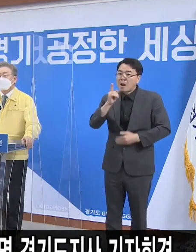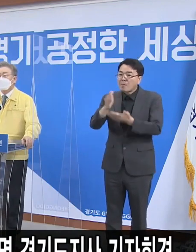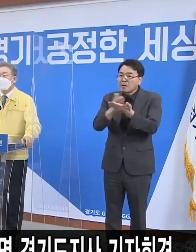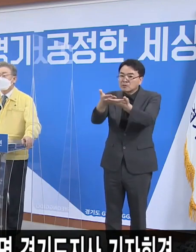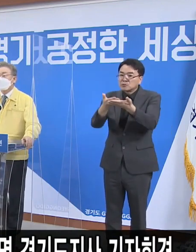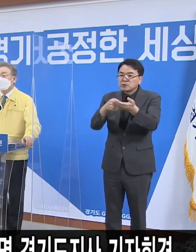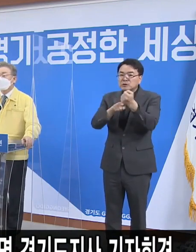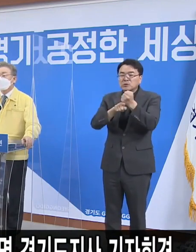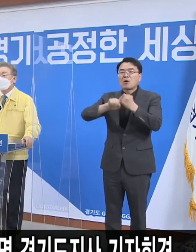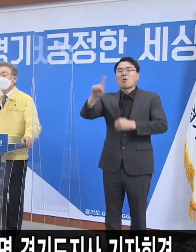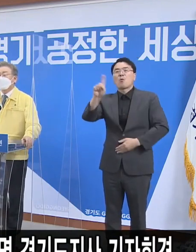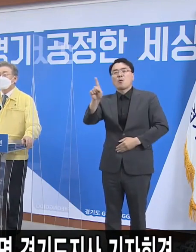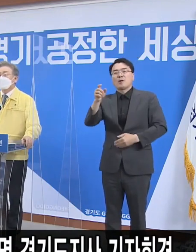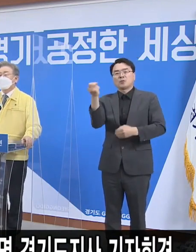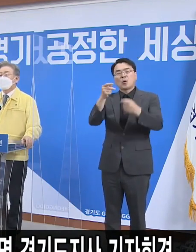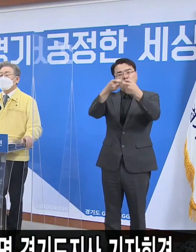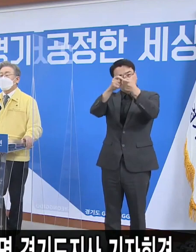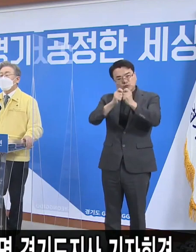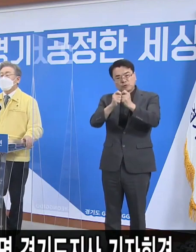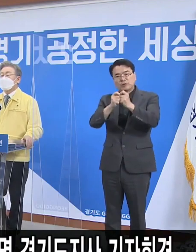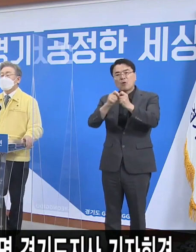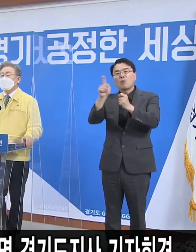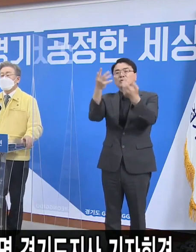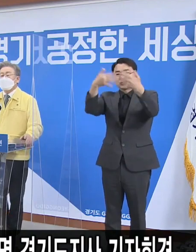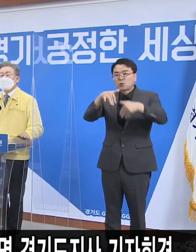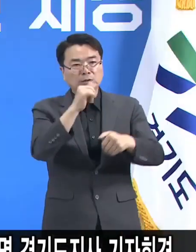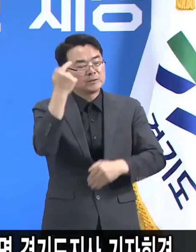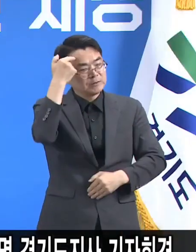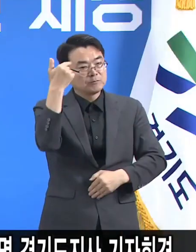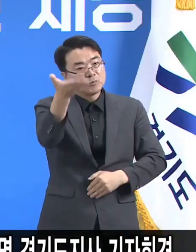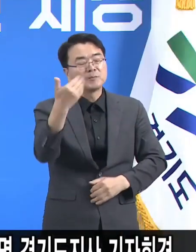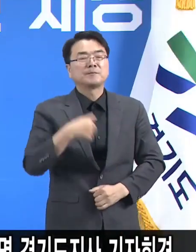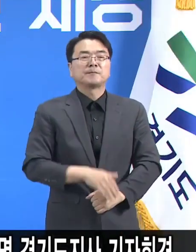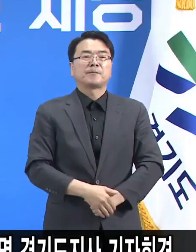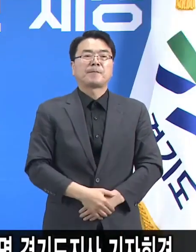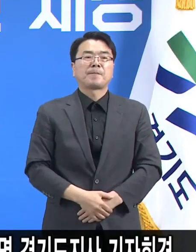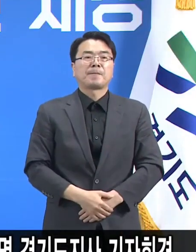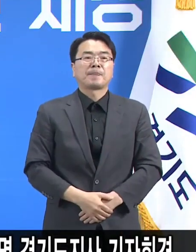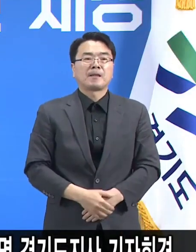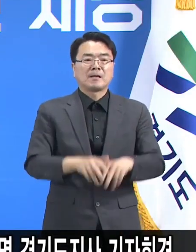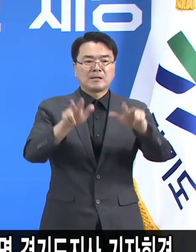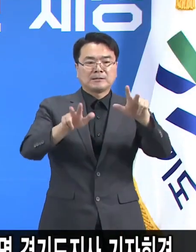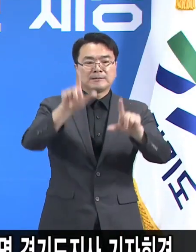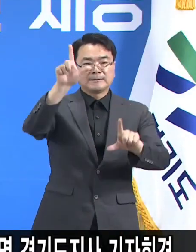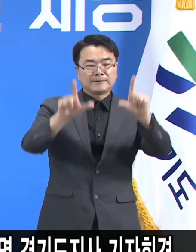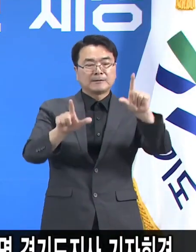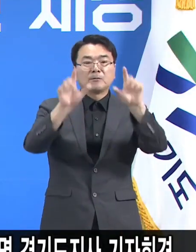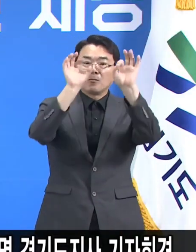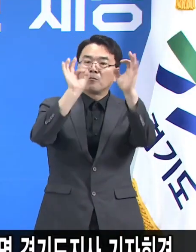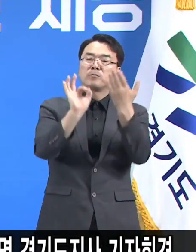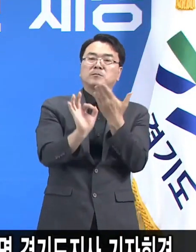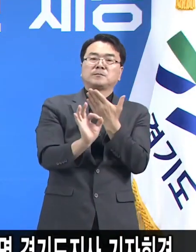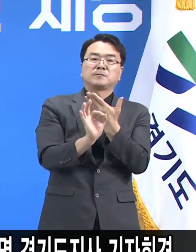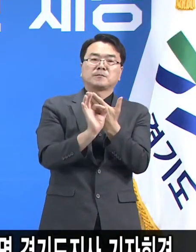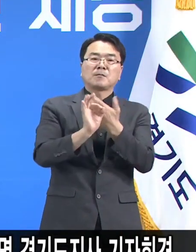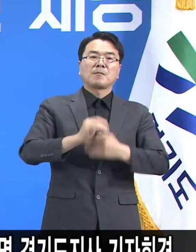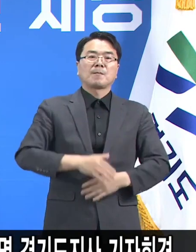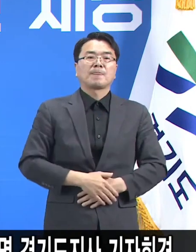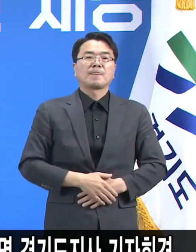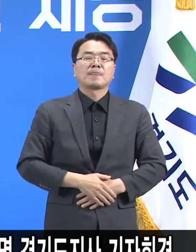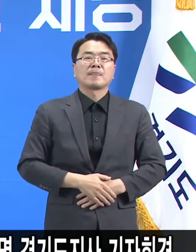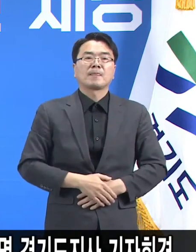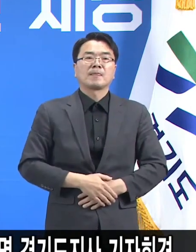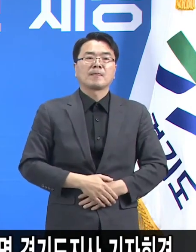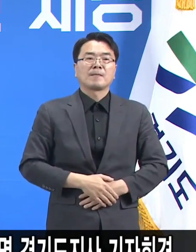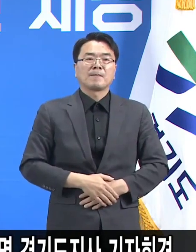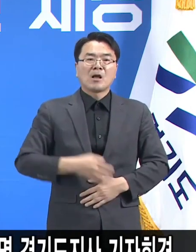어떤 사항이 전면 봉쇄가 될 수 있는지 말씀해 주시기 바랍니다. 지금 현재 이미 천